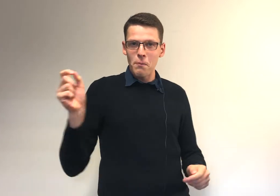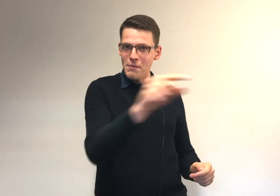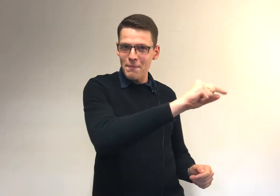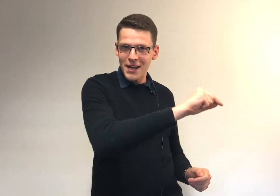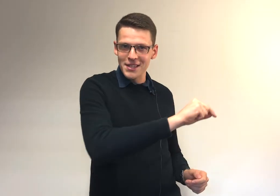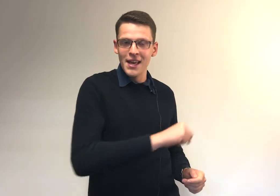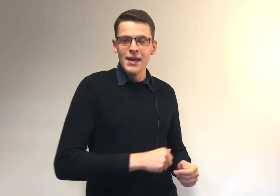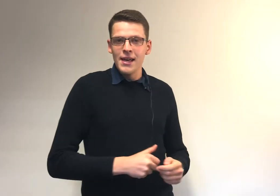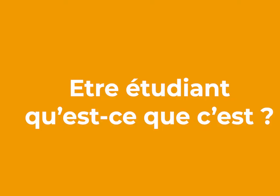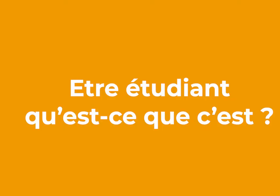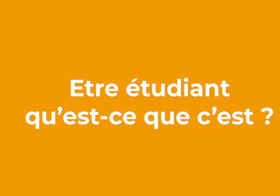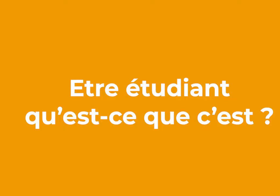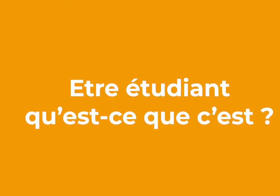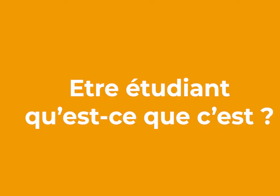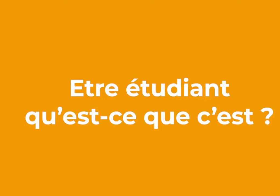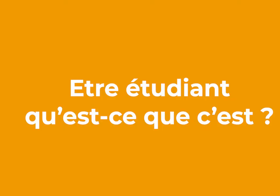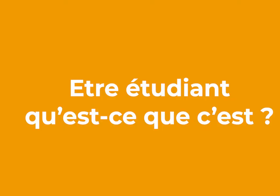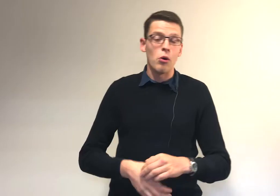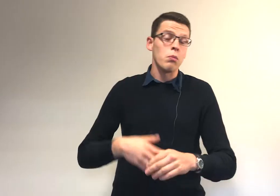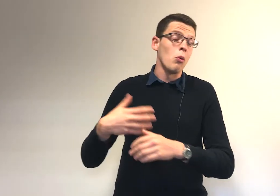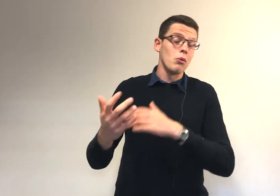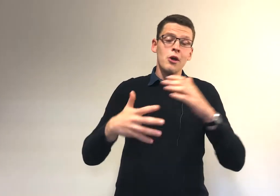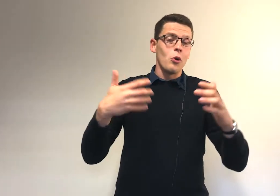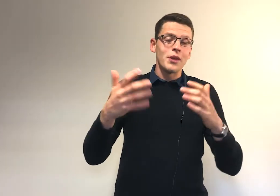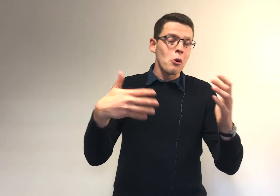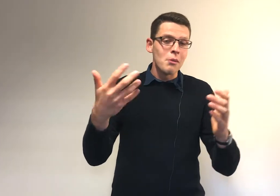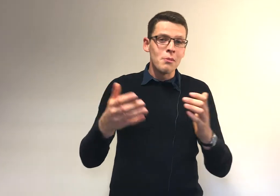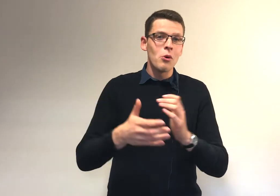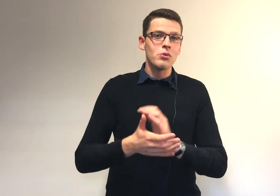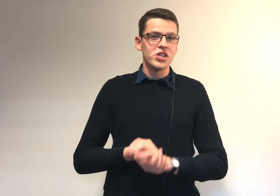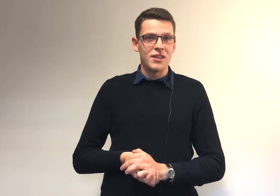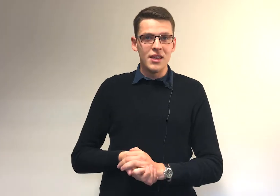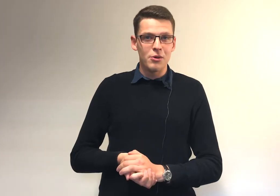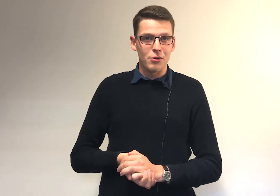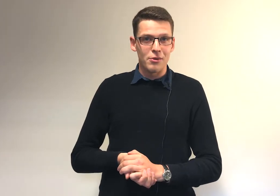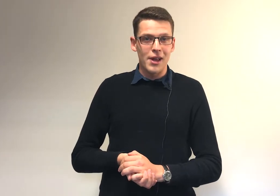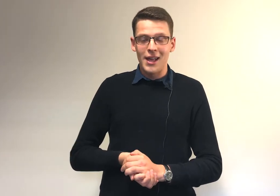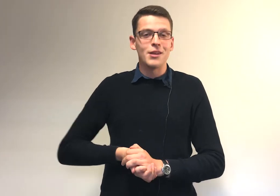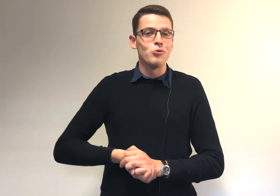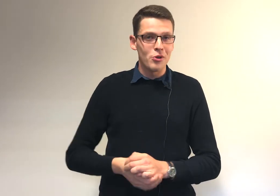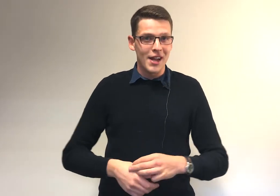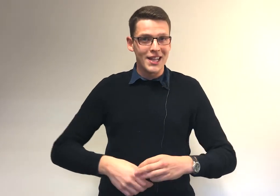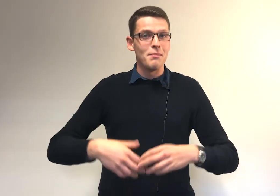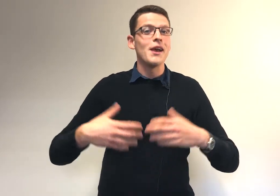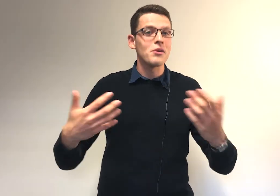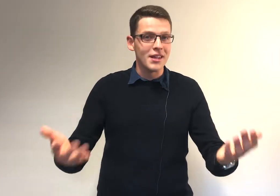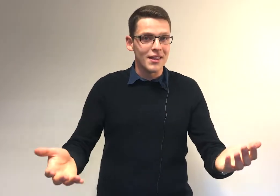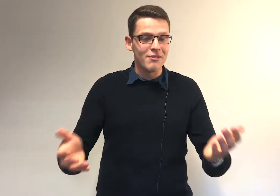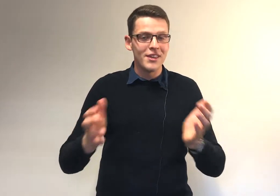première partie. Être étudiant, qu'est-ce que c'est ? Alors, bon, on t'a probablement déjà dit qu'être étudiant, allait être les meilleures années de ta vie.